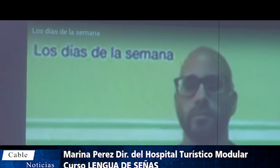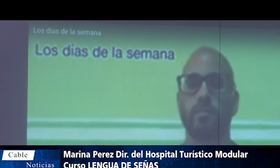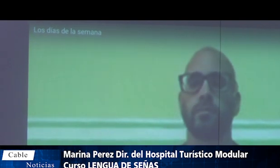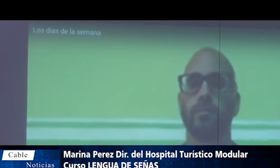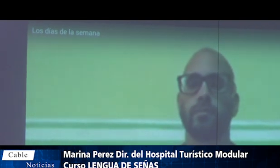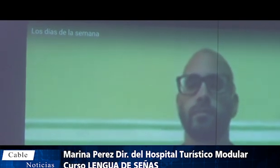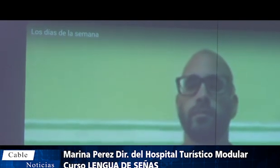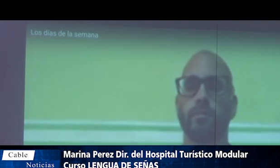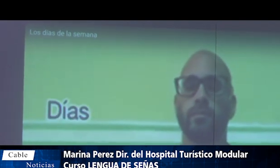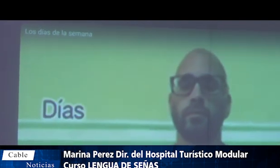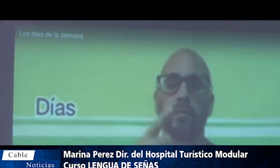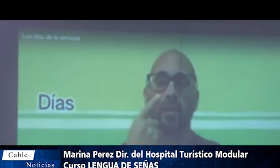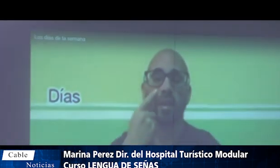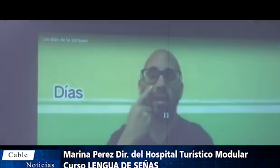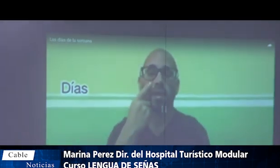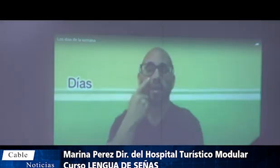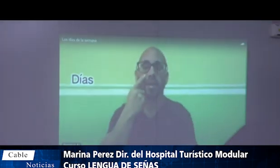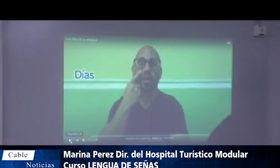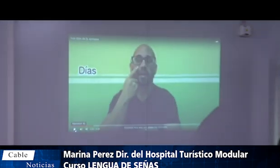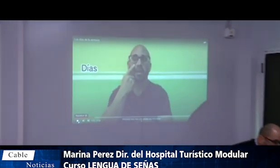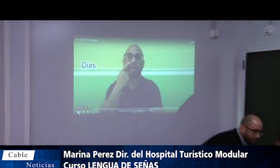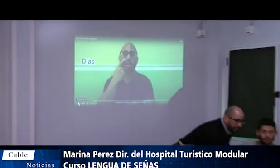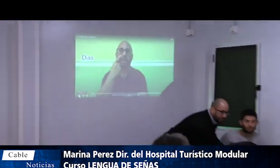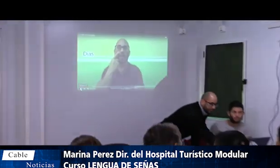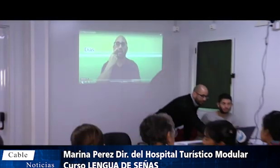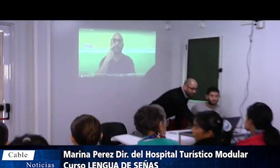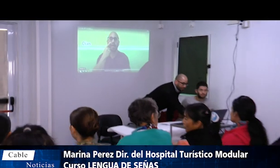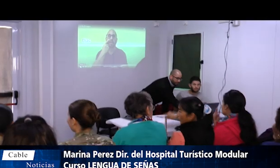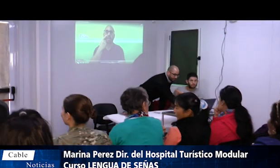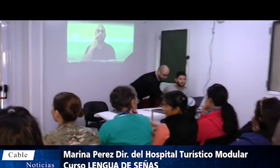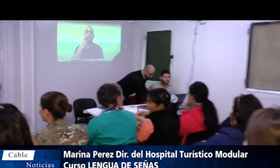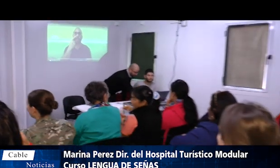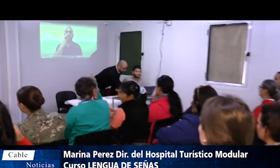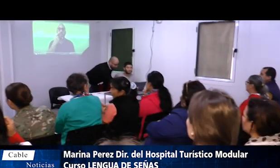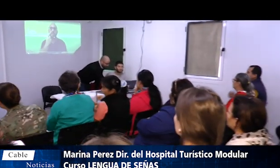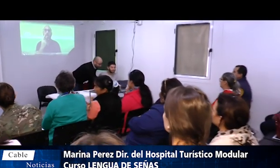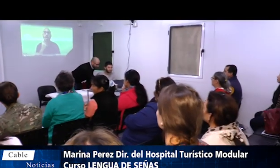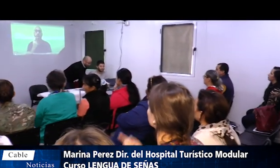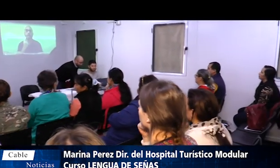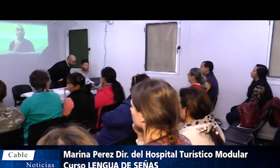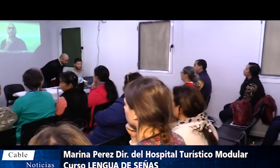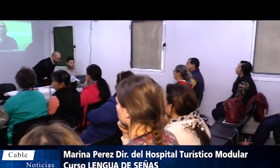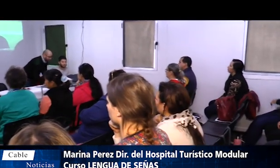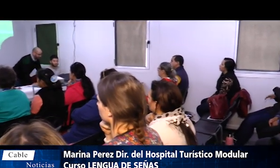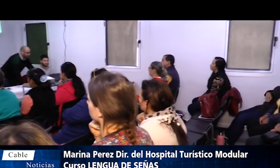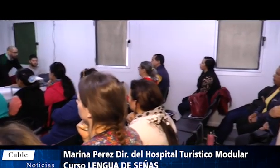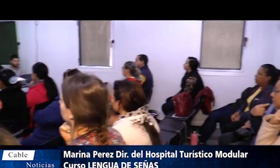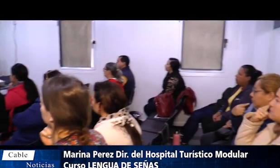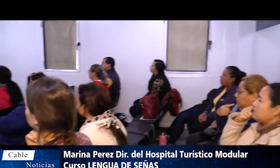viene también está contenta. Hay un clima, sí, que se proponen a estudiar. No, muy lindo. Un